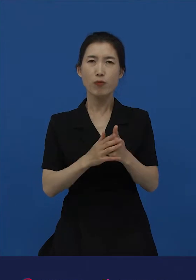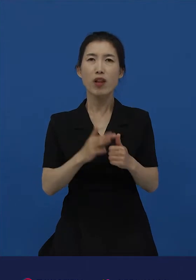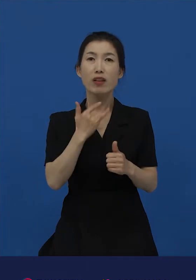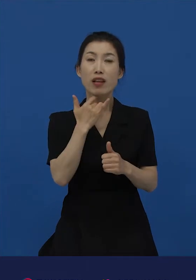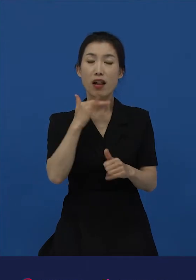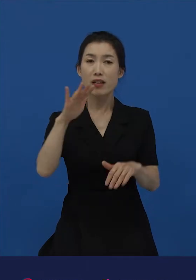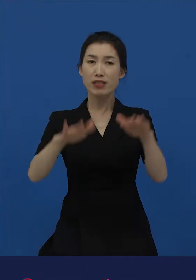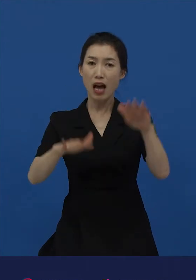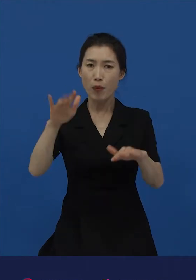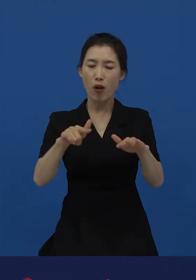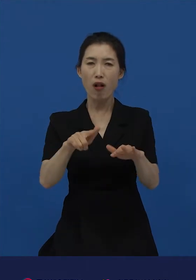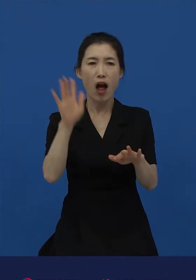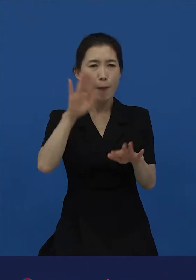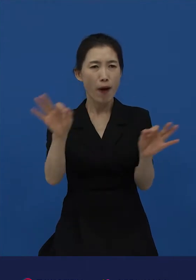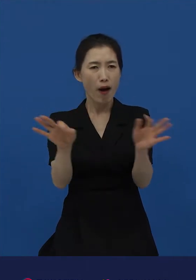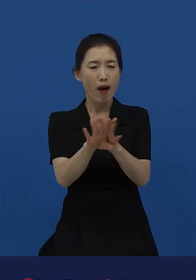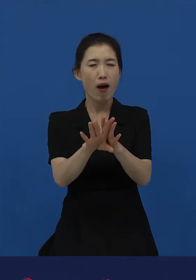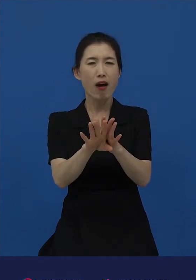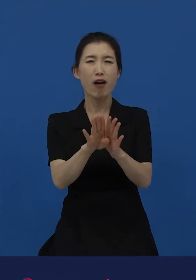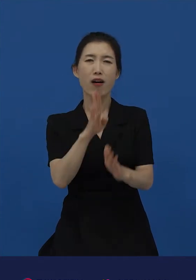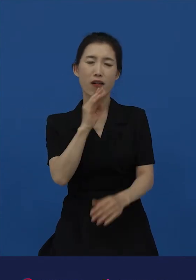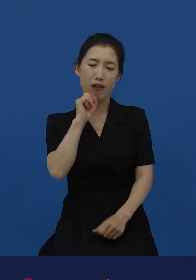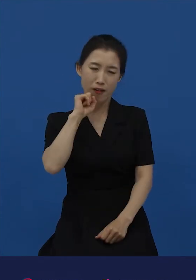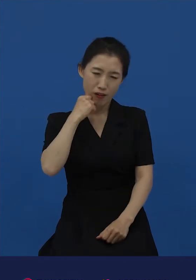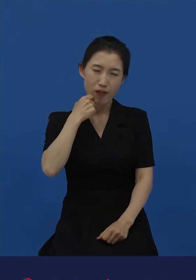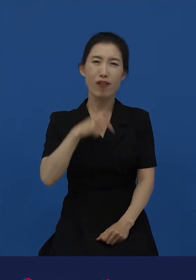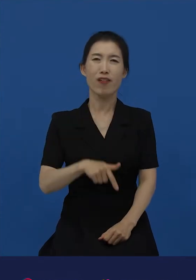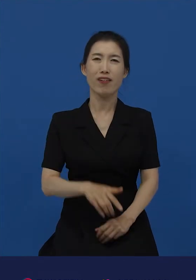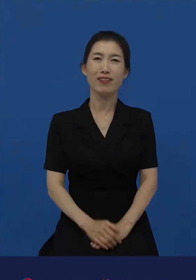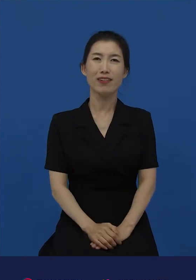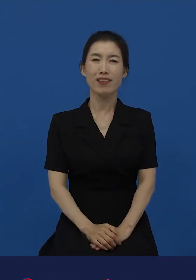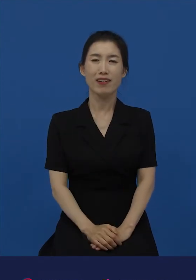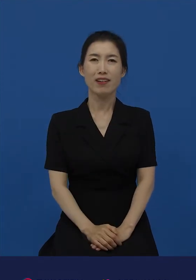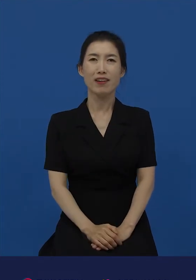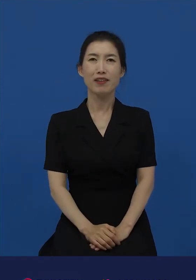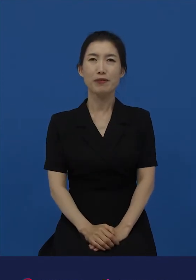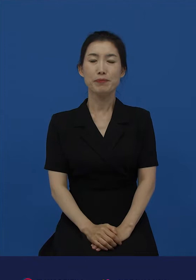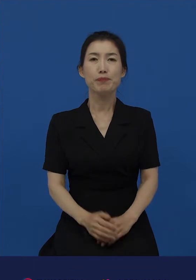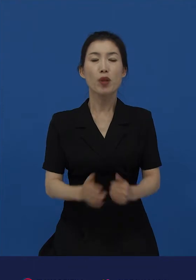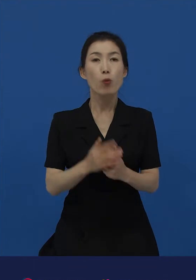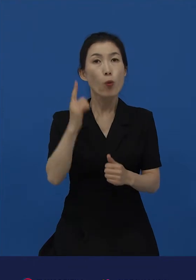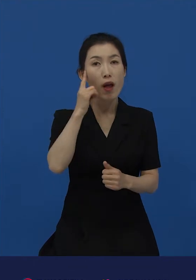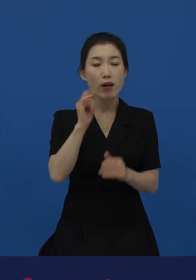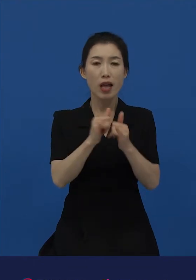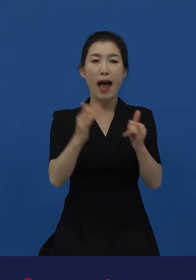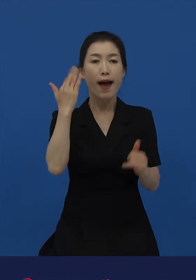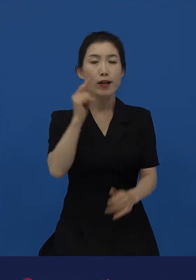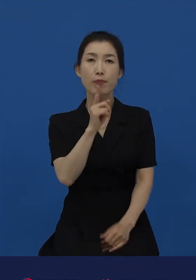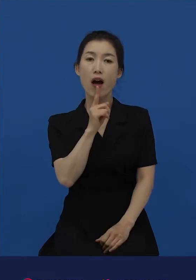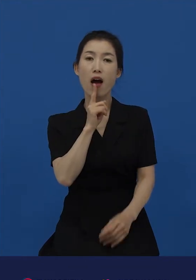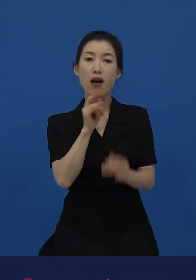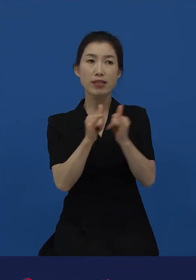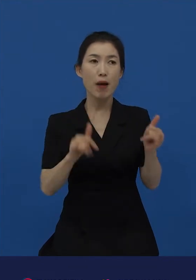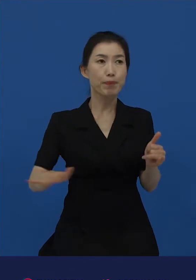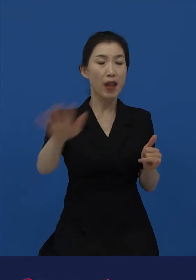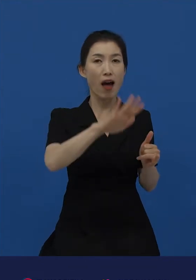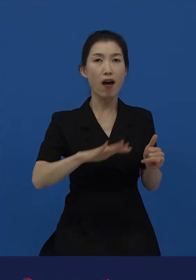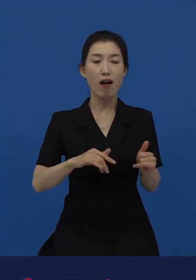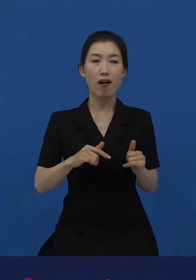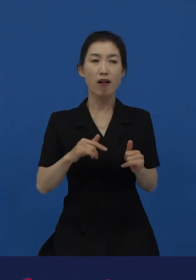연령차별은 사라지기가 정말 어려운 차별이라고 할 수 있습니다. 누구나 시간이 지나면 기득권자가 될 수